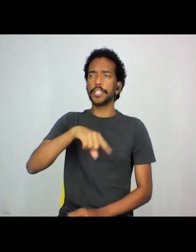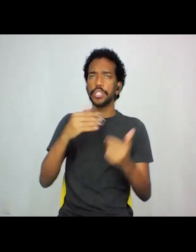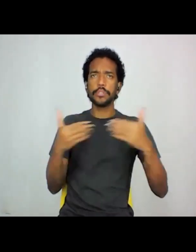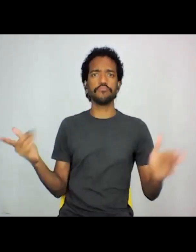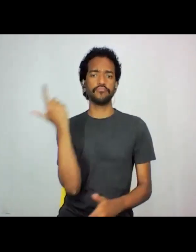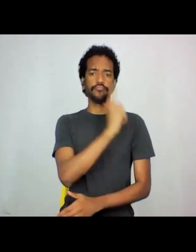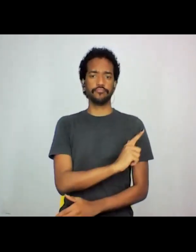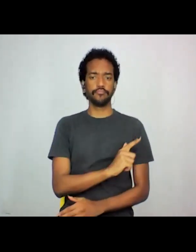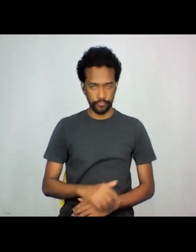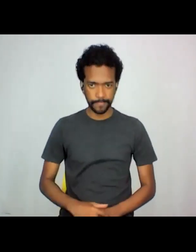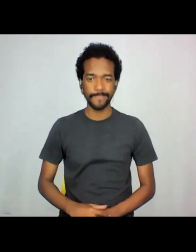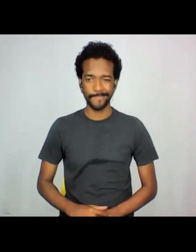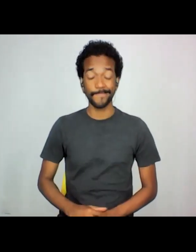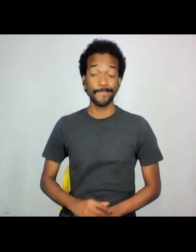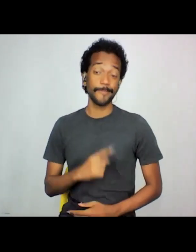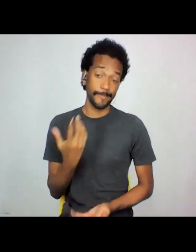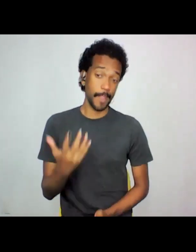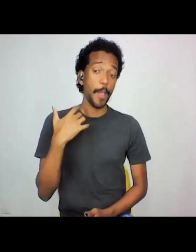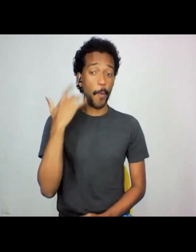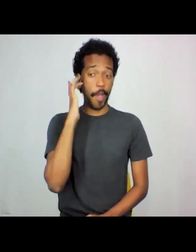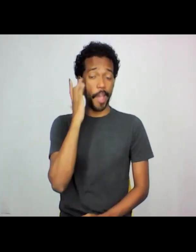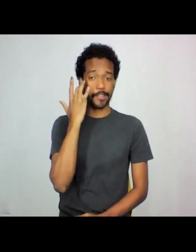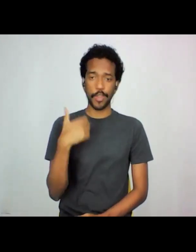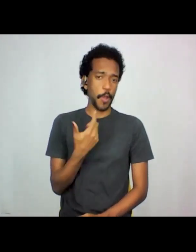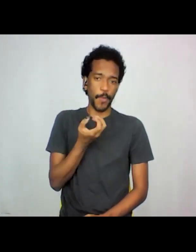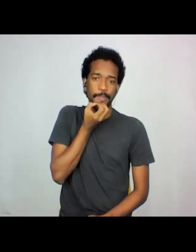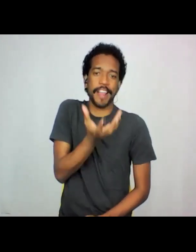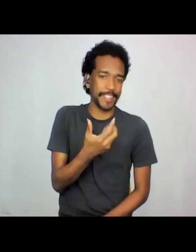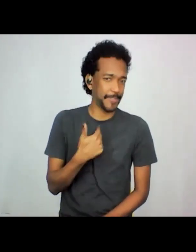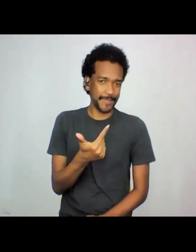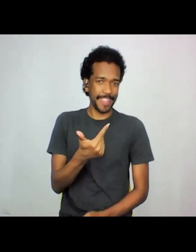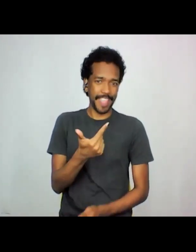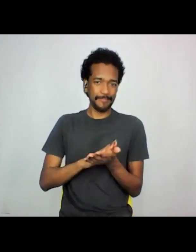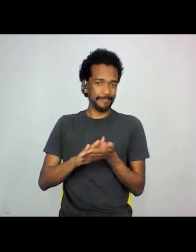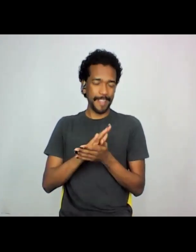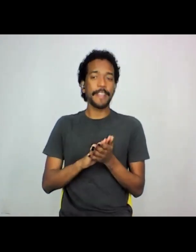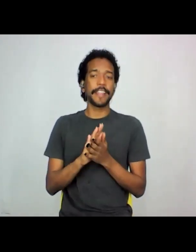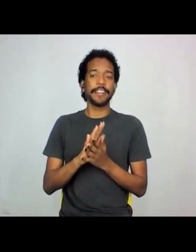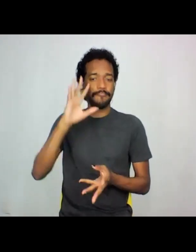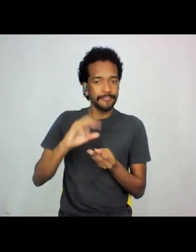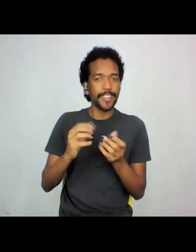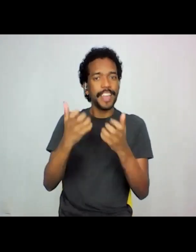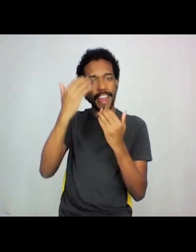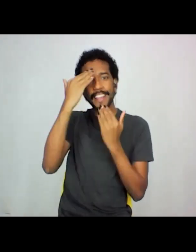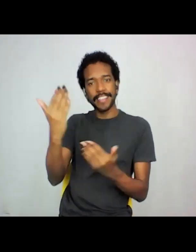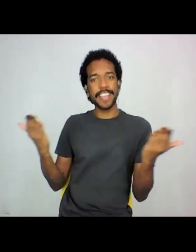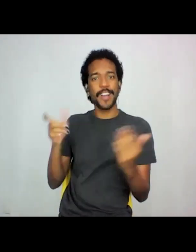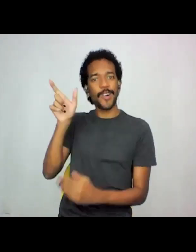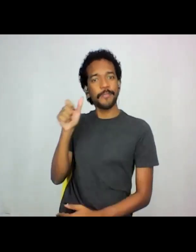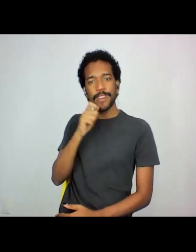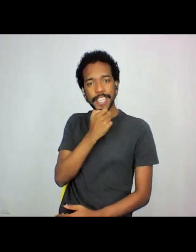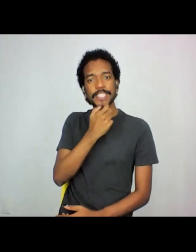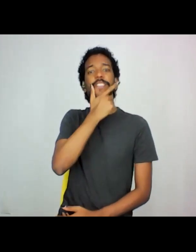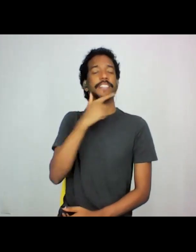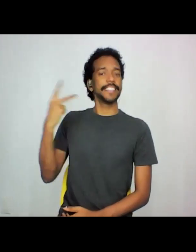tem. Eu acho que eu não tenho mais o falar aqui, só quero agradecer e passar a palavra para a Suzy, nossa mestra, obrigada,